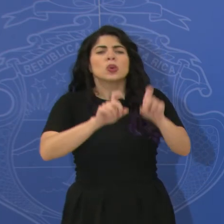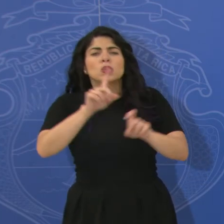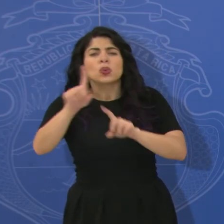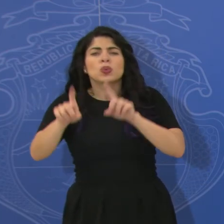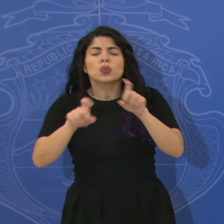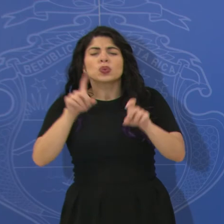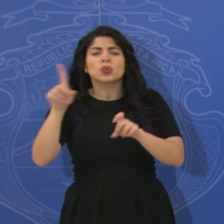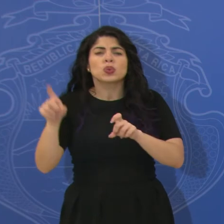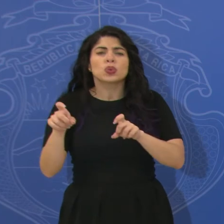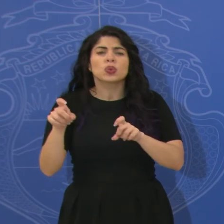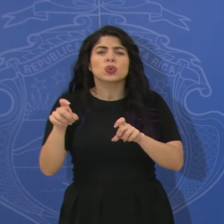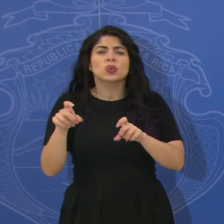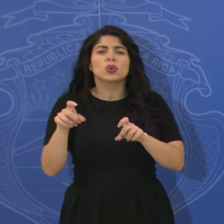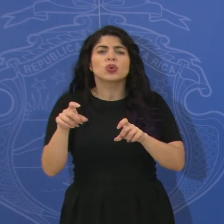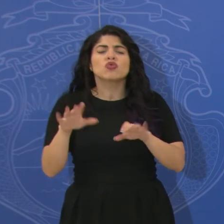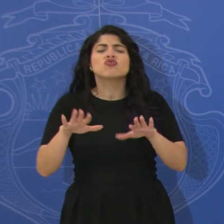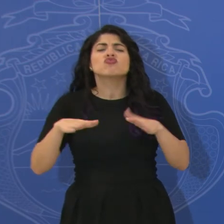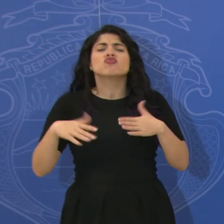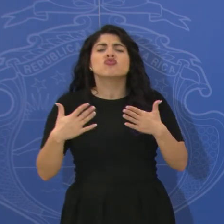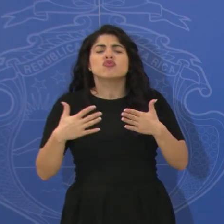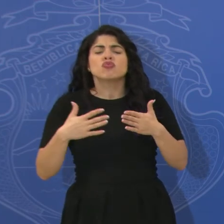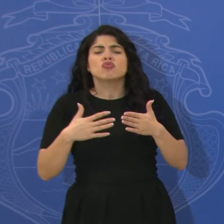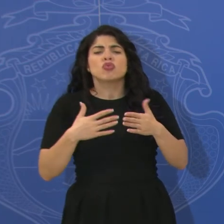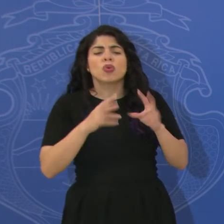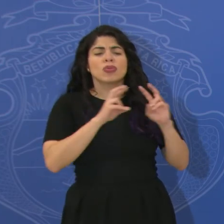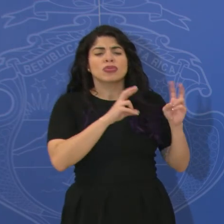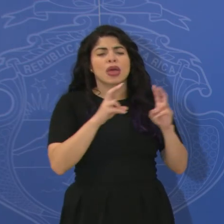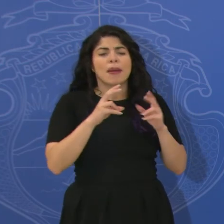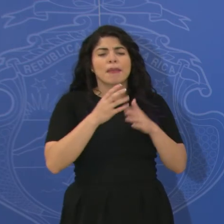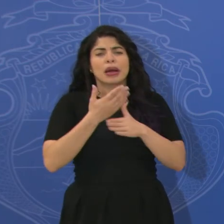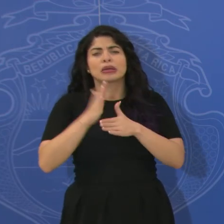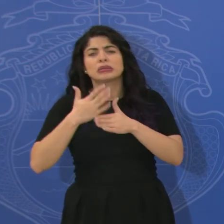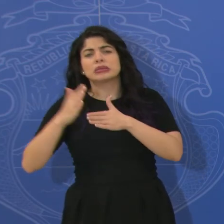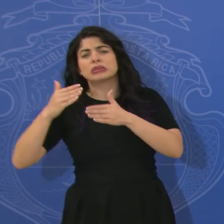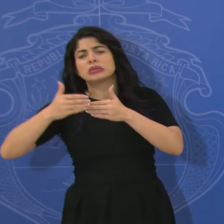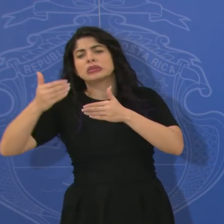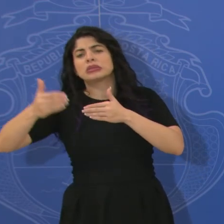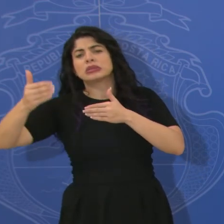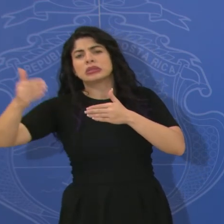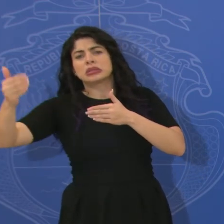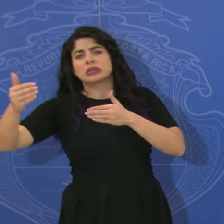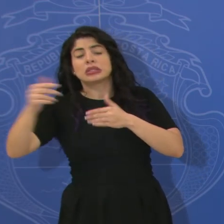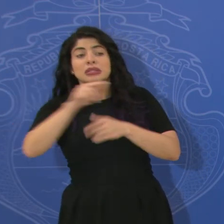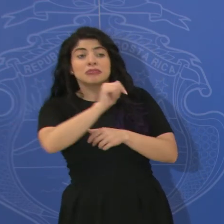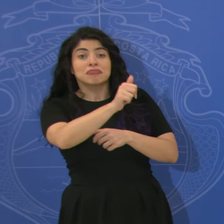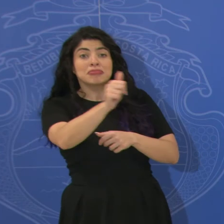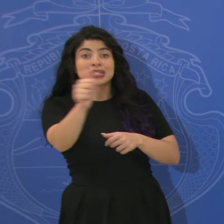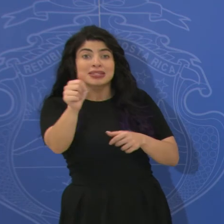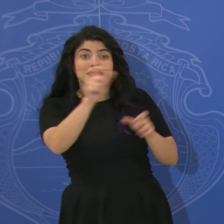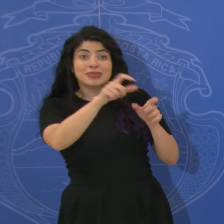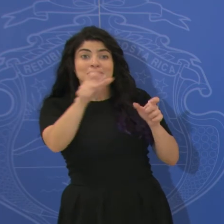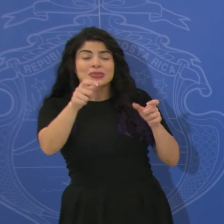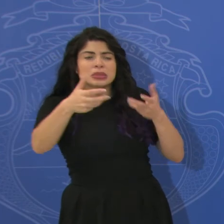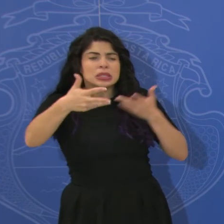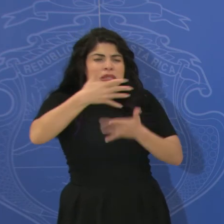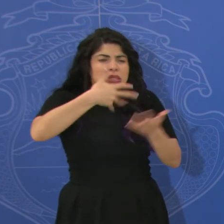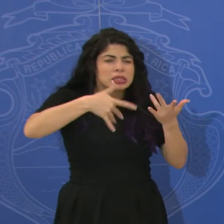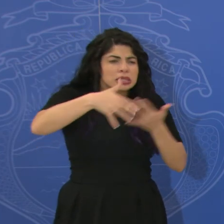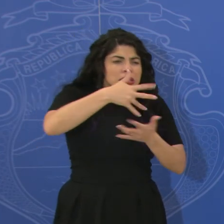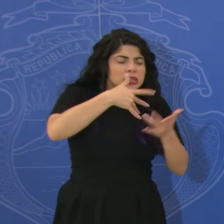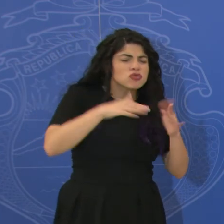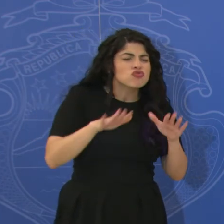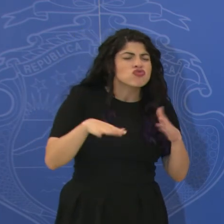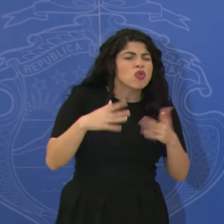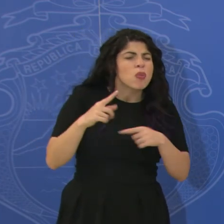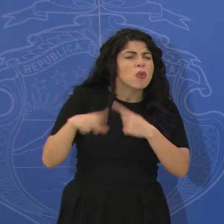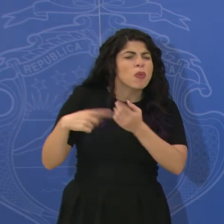llevar a consulta la distribución de esos temas y obtener observaciones de los mismos actores en la lógica en la que deben ser